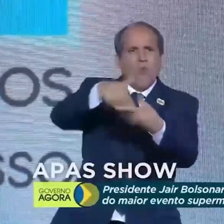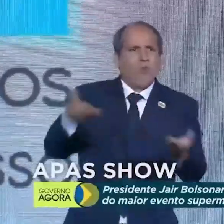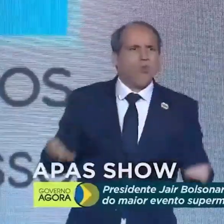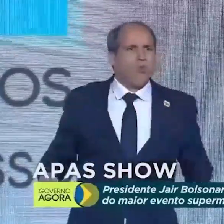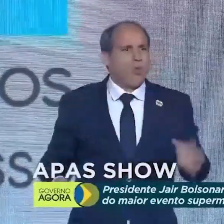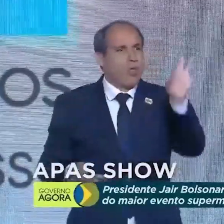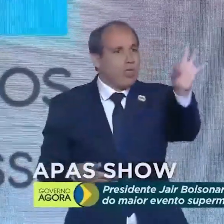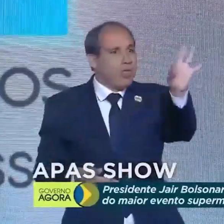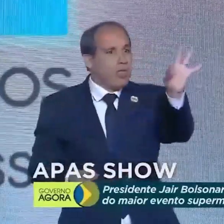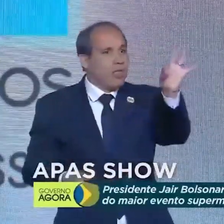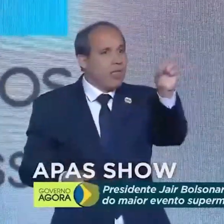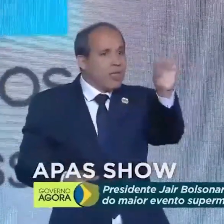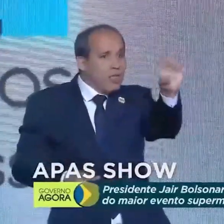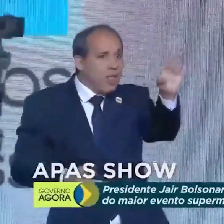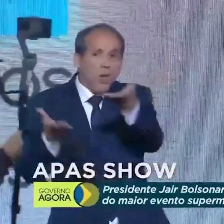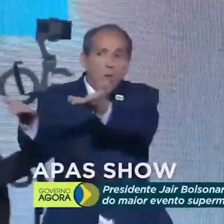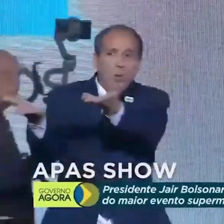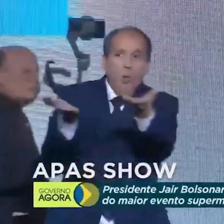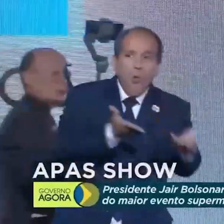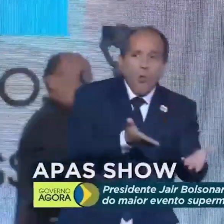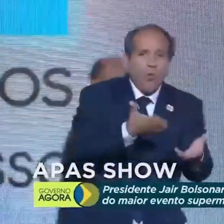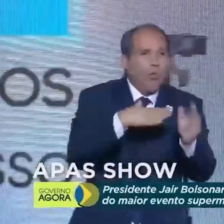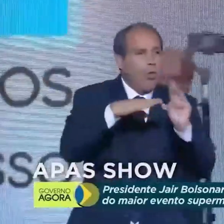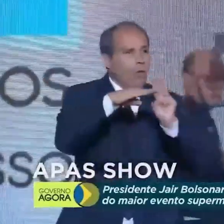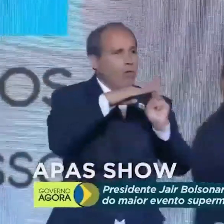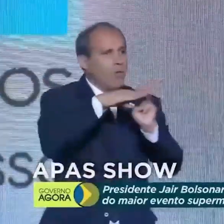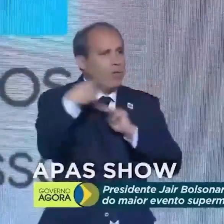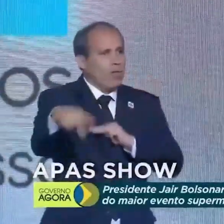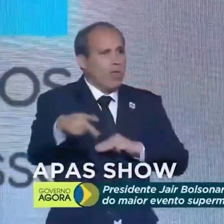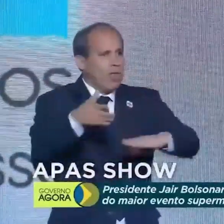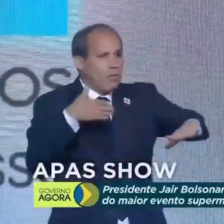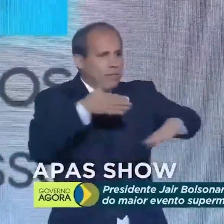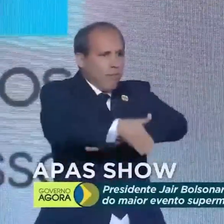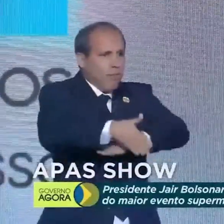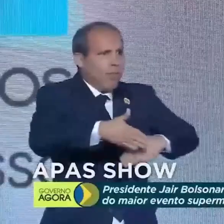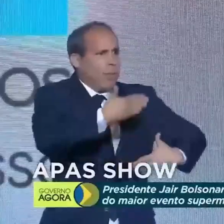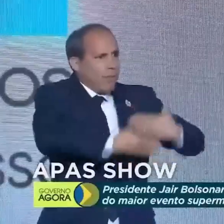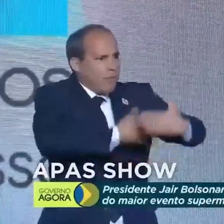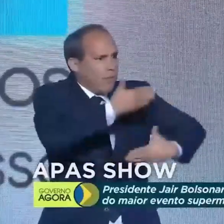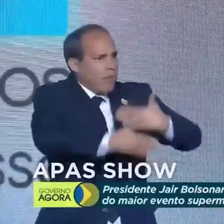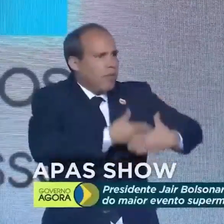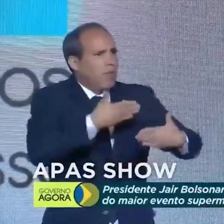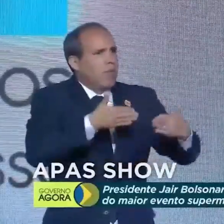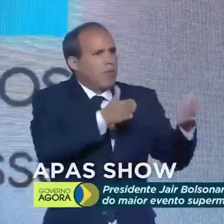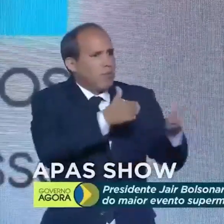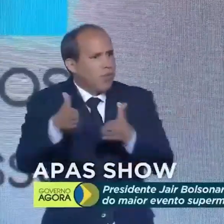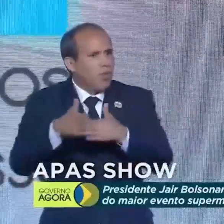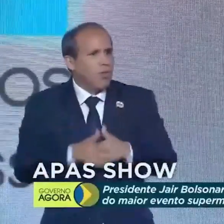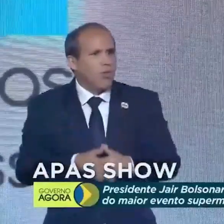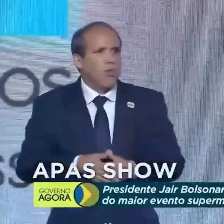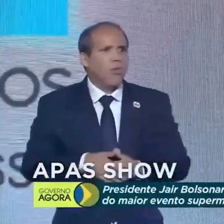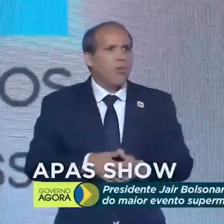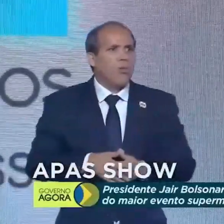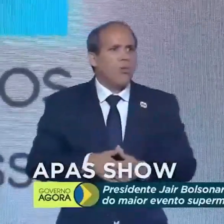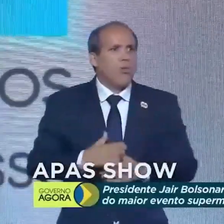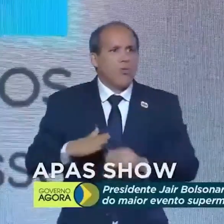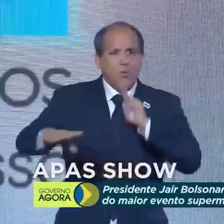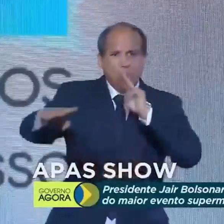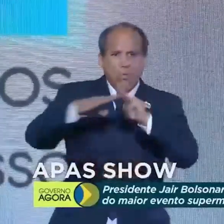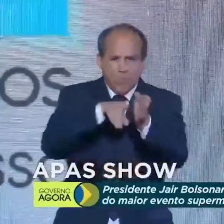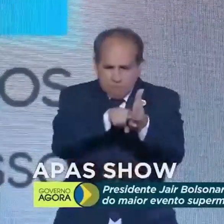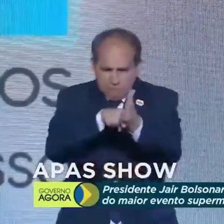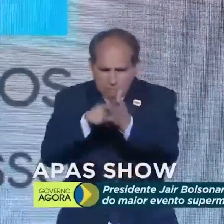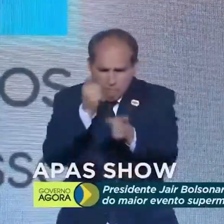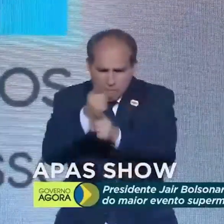O TSE convida as Forças Armadas a participar do processo. As Forças Armadas levantam mais de